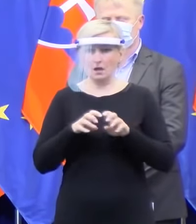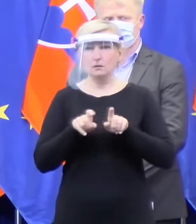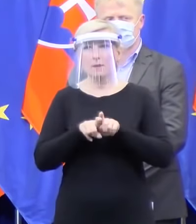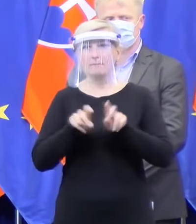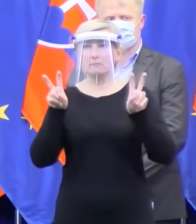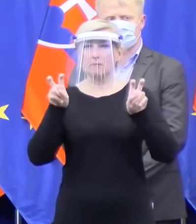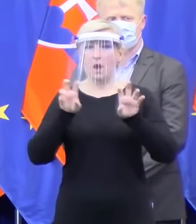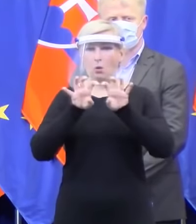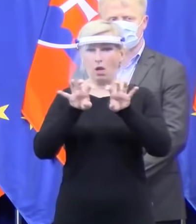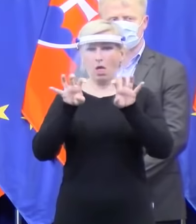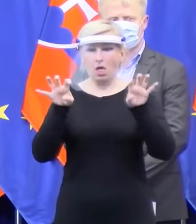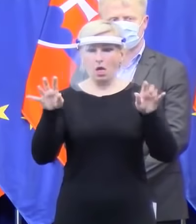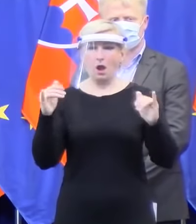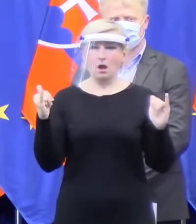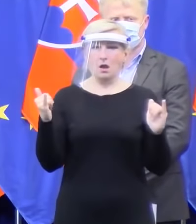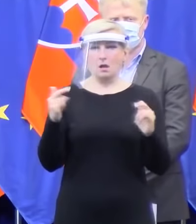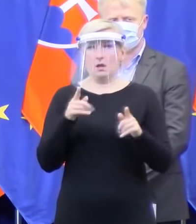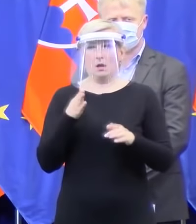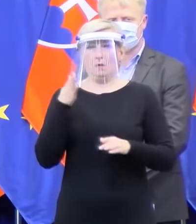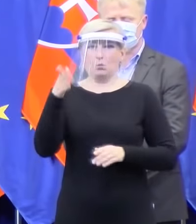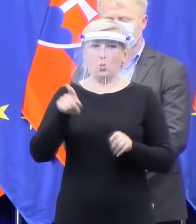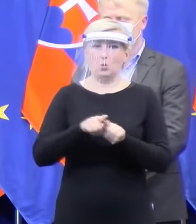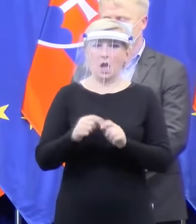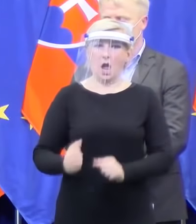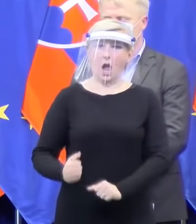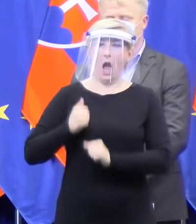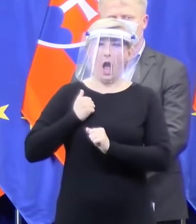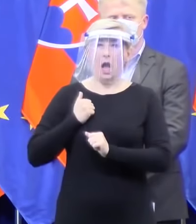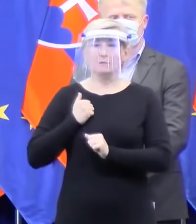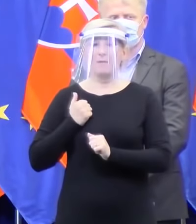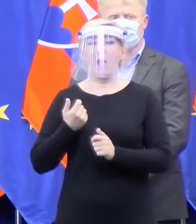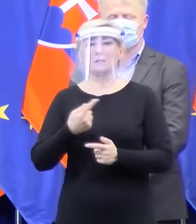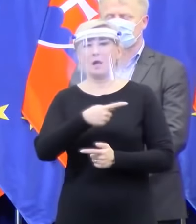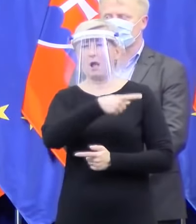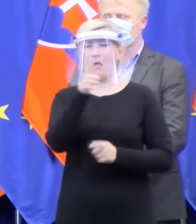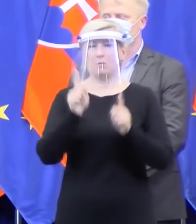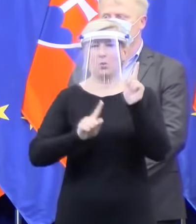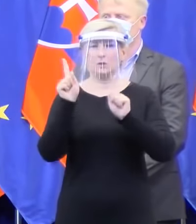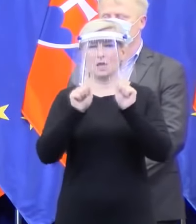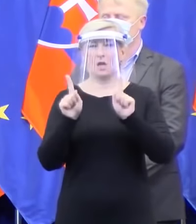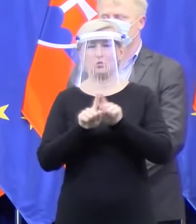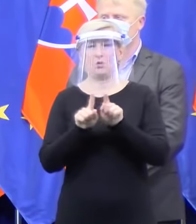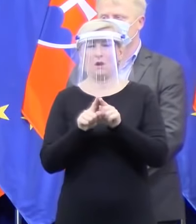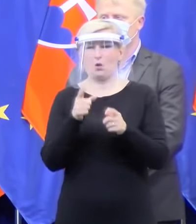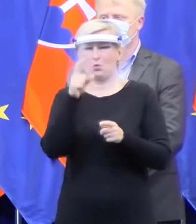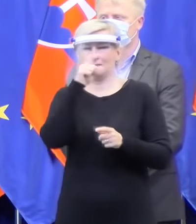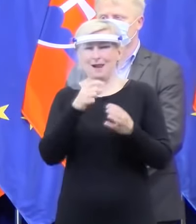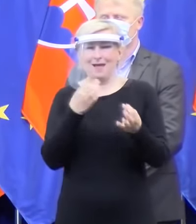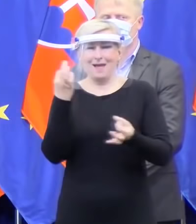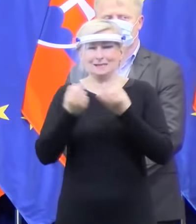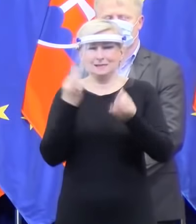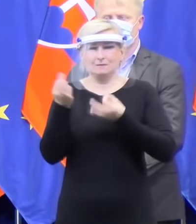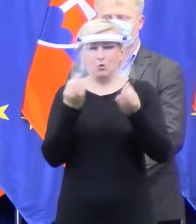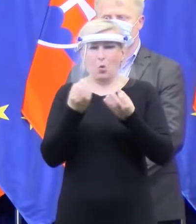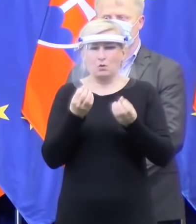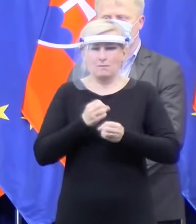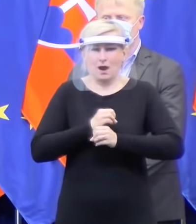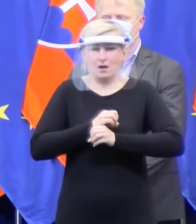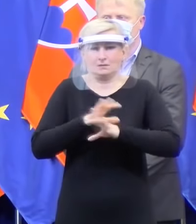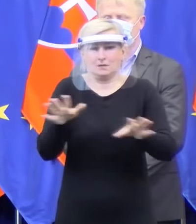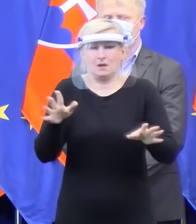ideme hneď nasadiť armádu a podobne, čo sa šíri niekde po internete, čo nie je správne. Ale musíme naozaj aj,